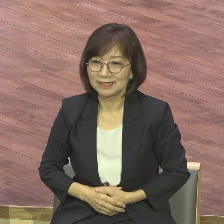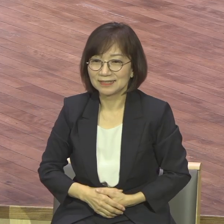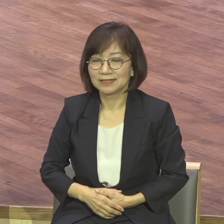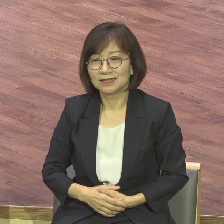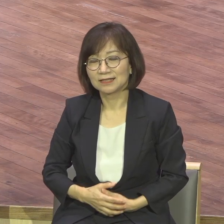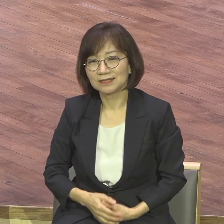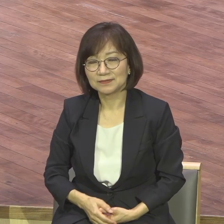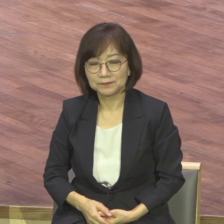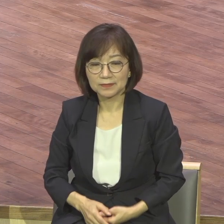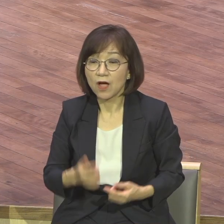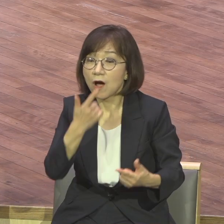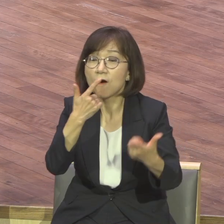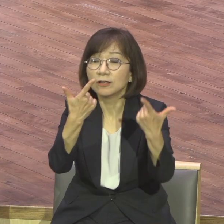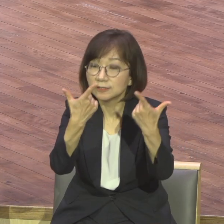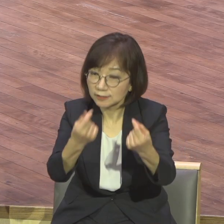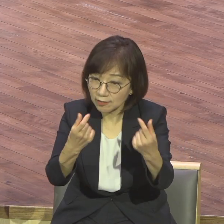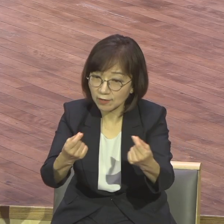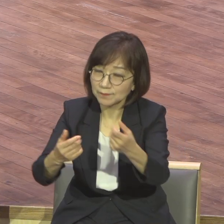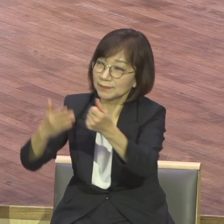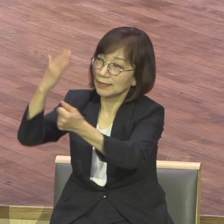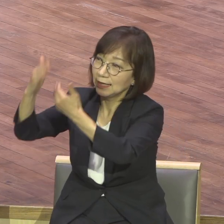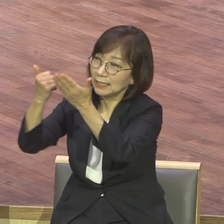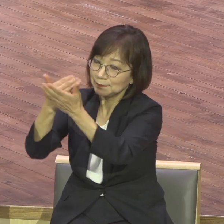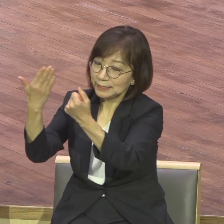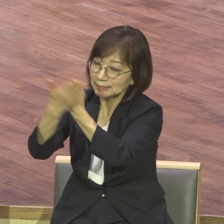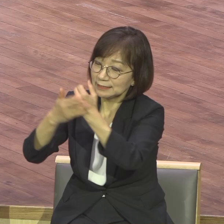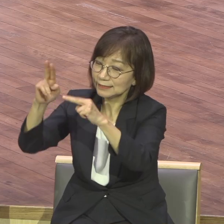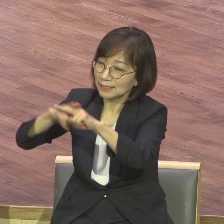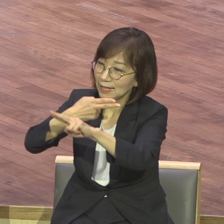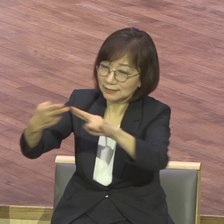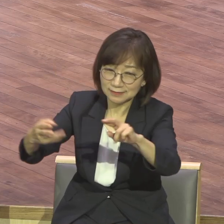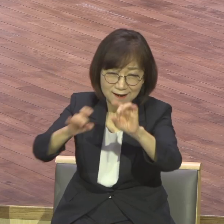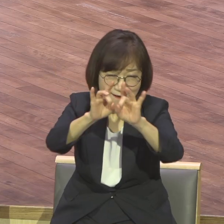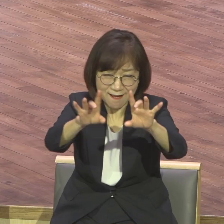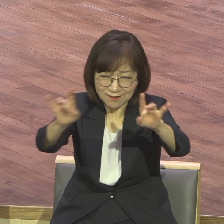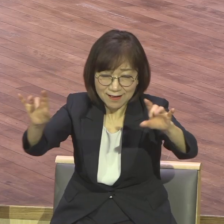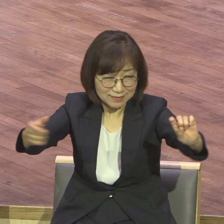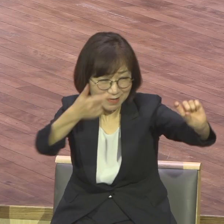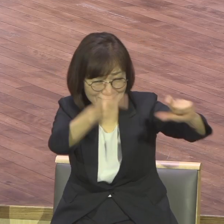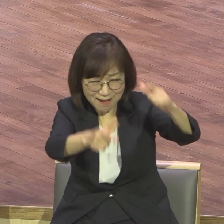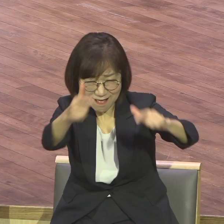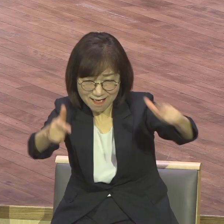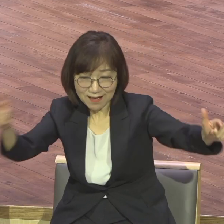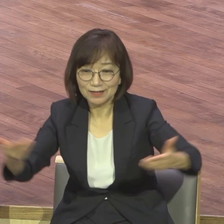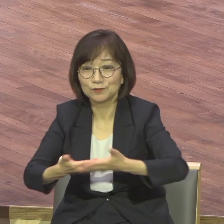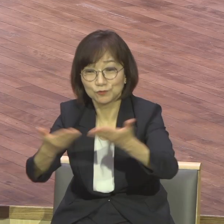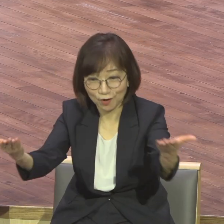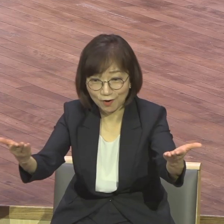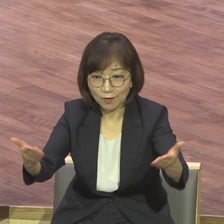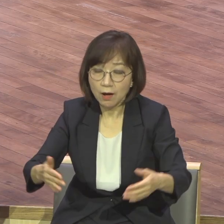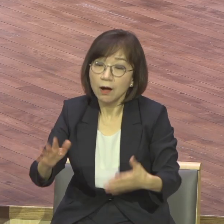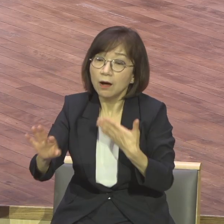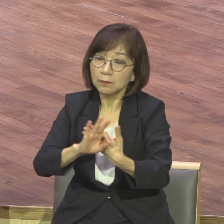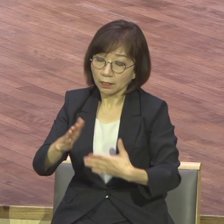우리에게 각각 다른 은사를 주십니다 이런 은사를 발견하는 쉬운 방법이 있어요 그 쉬운 방법이 뭐냐